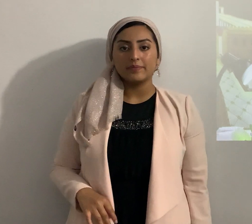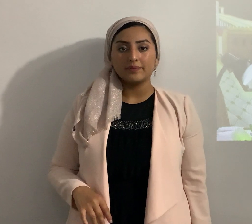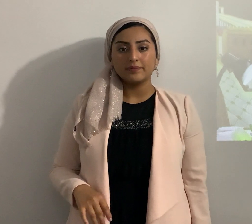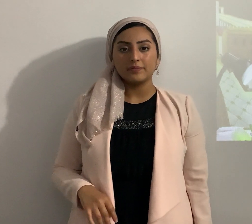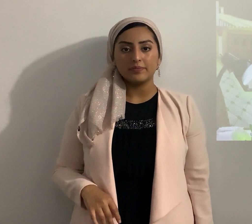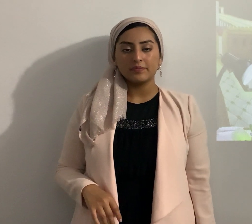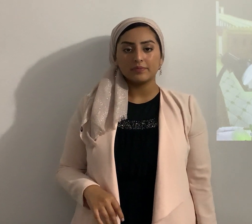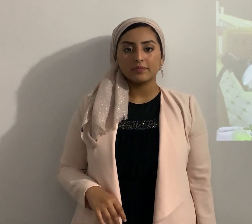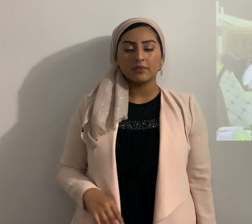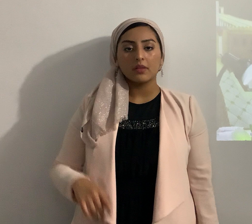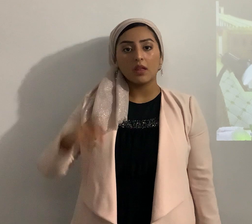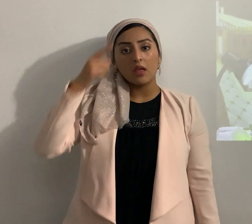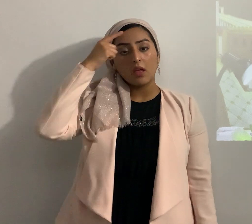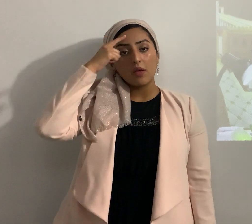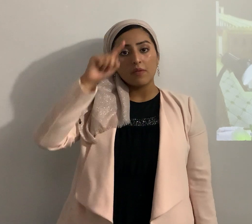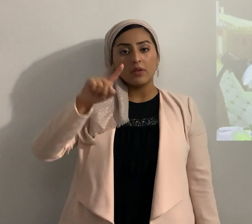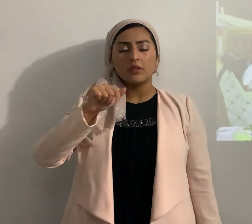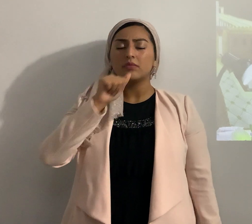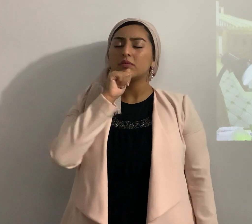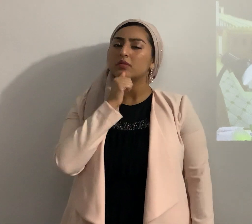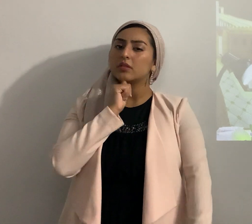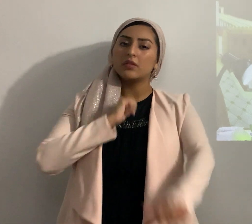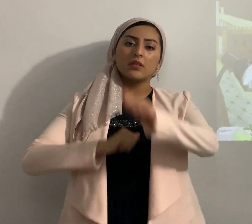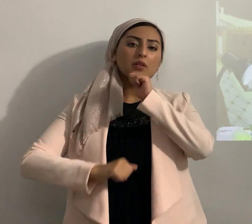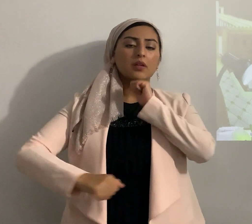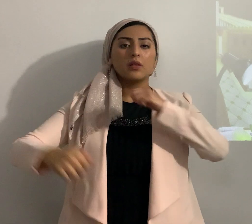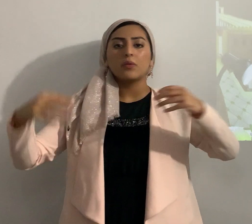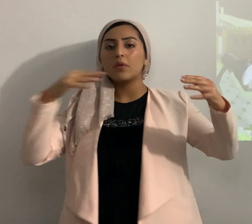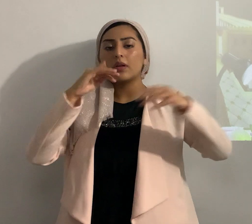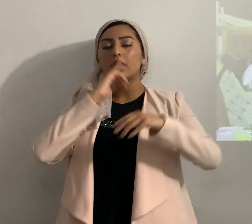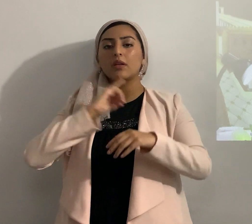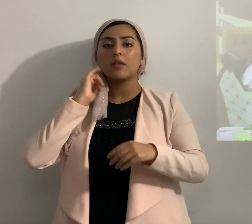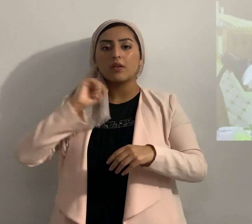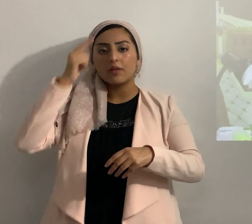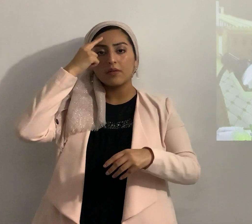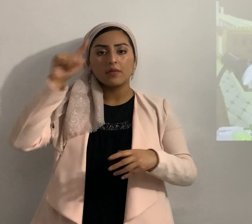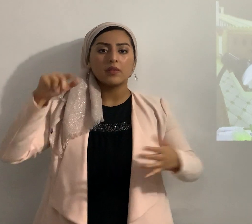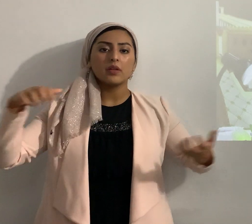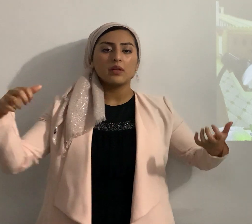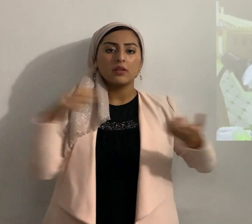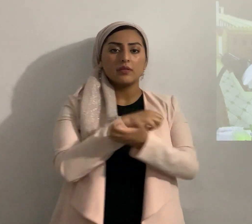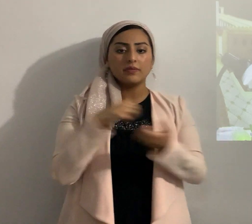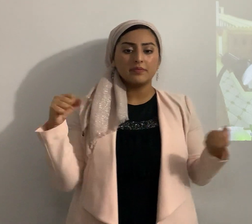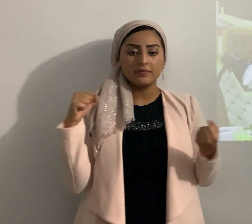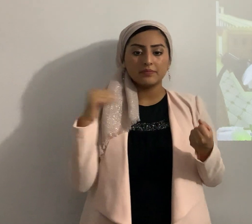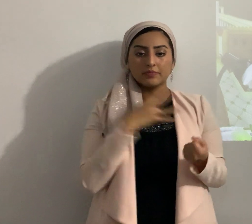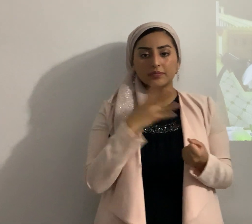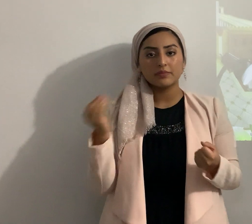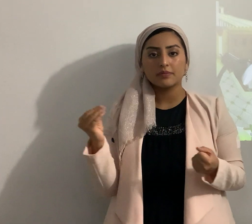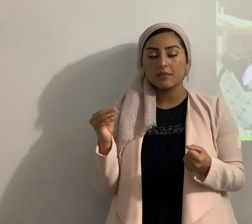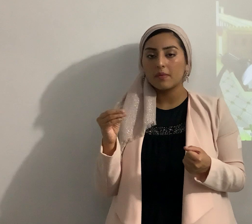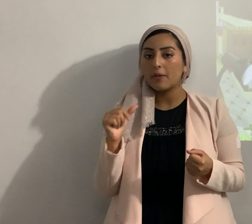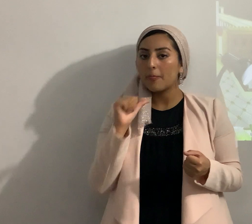para que resistiesen con guerra a Israel para destruirlos y que no les fuese hecha